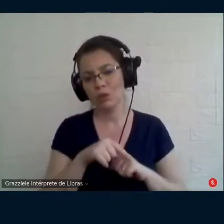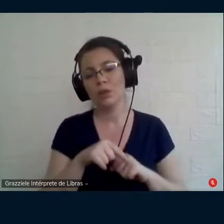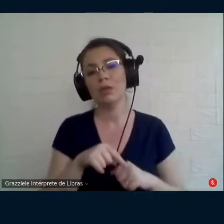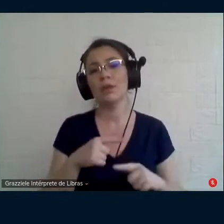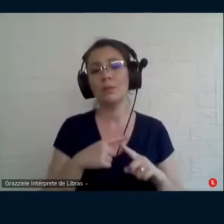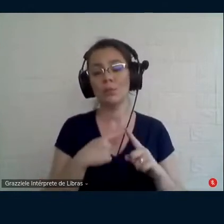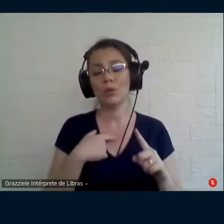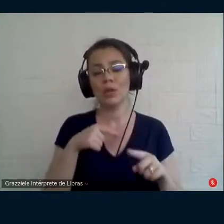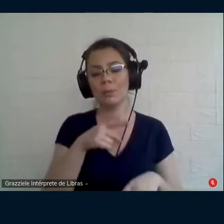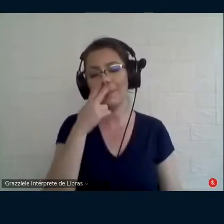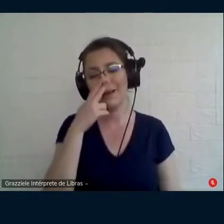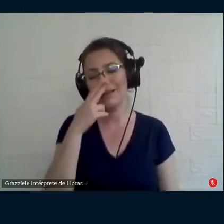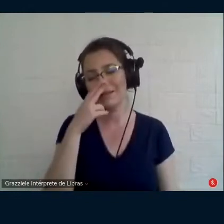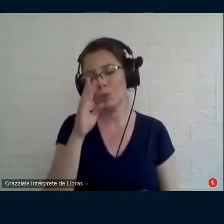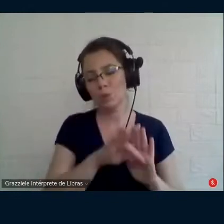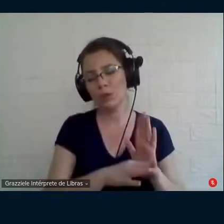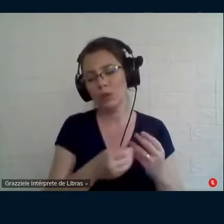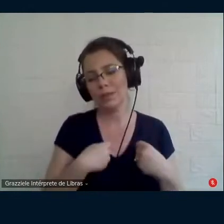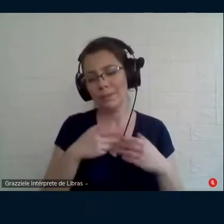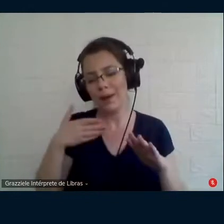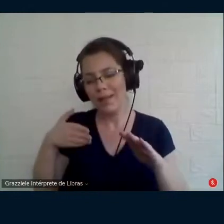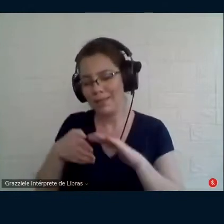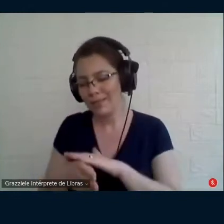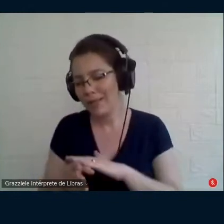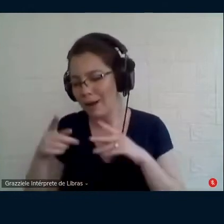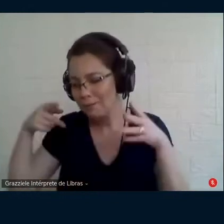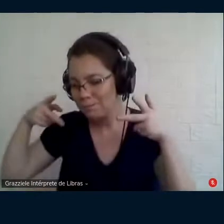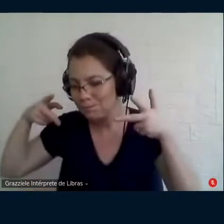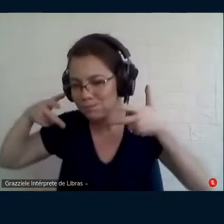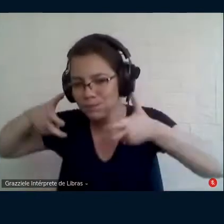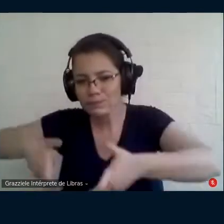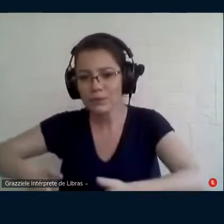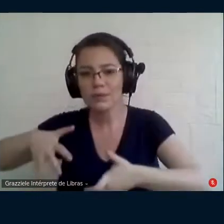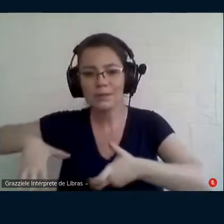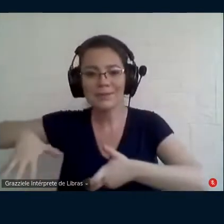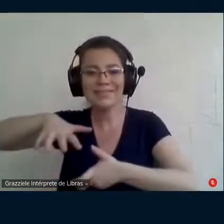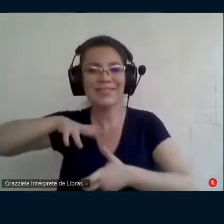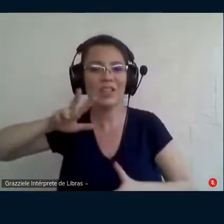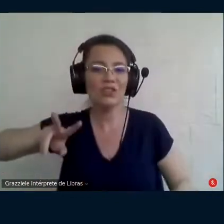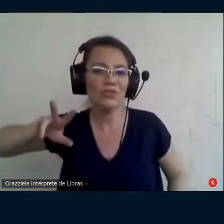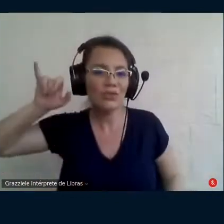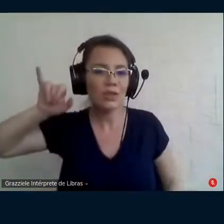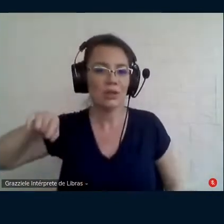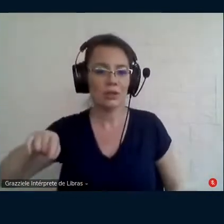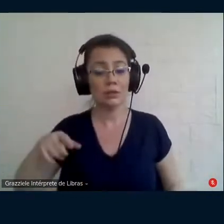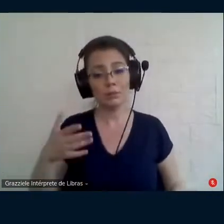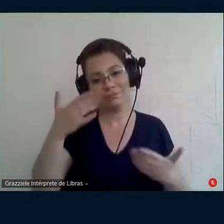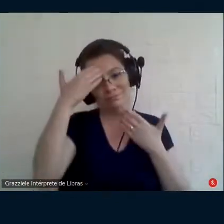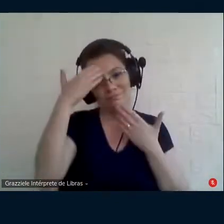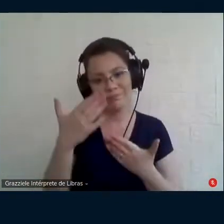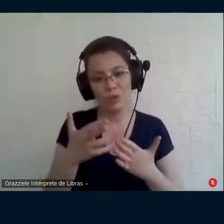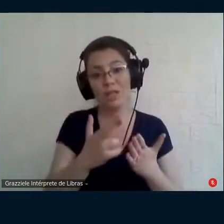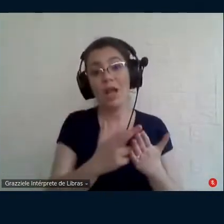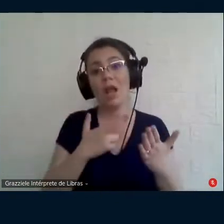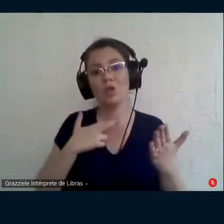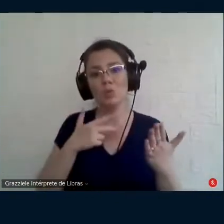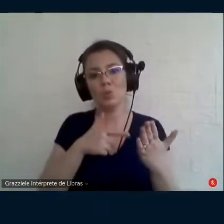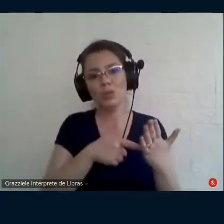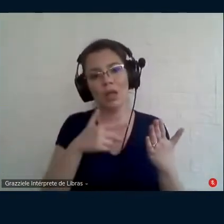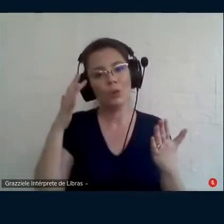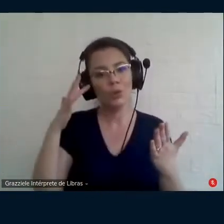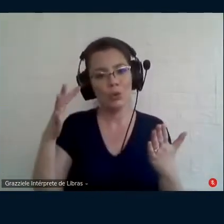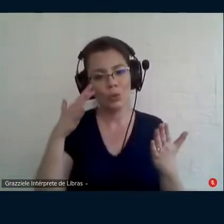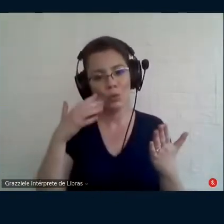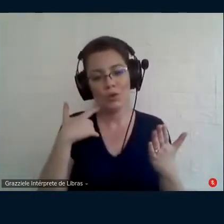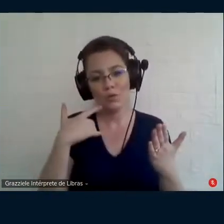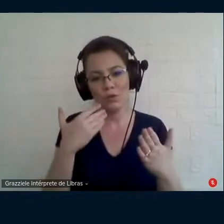na teoria do Bibliote muito bom muito bom então assim obrigada pelo resultado teórico que você construiu na sua